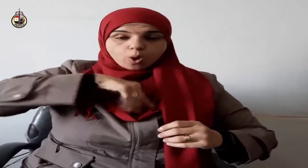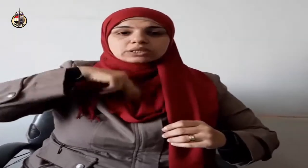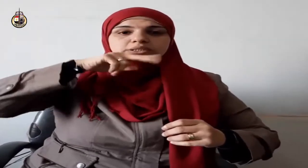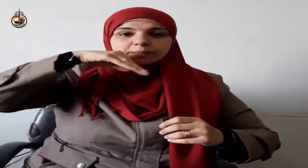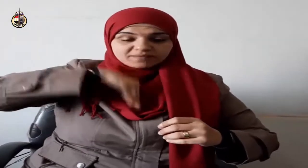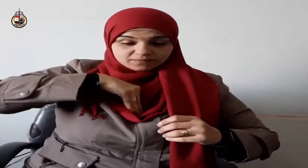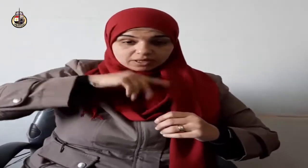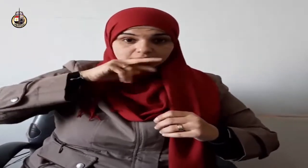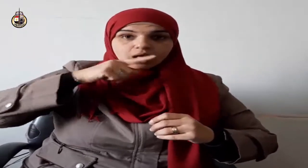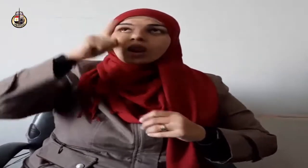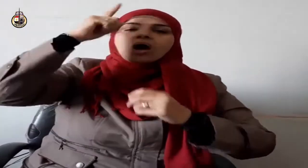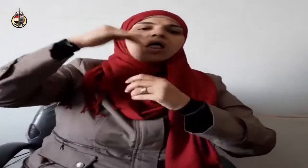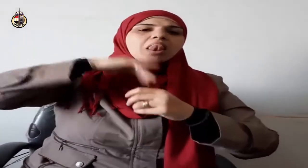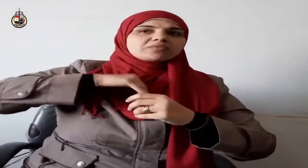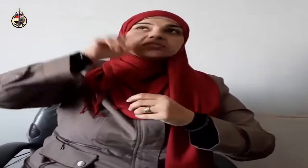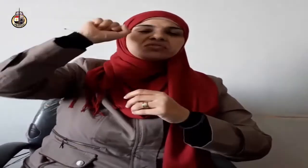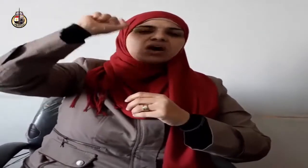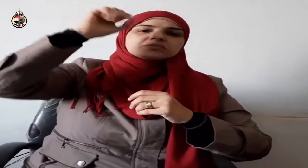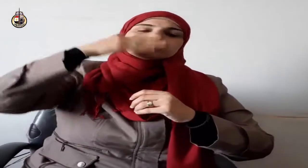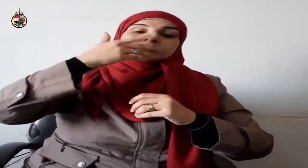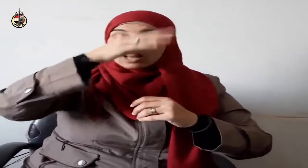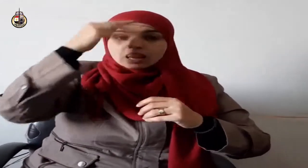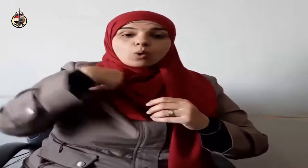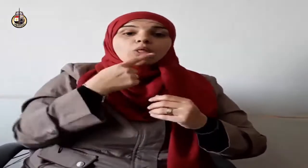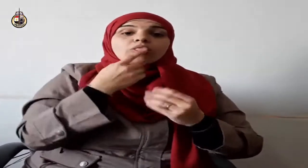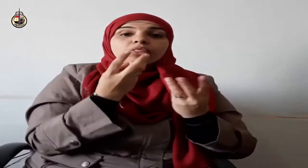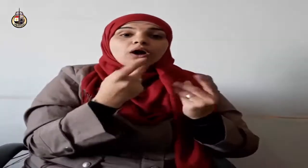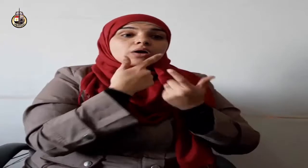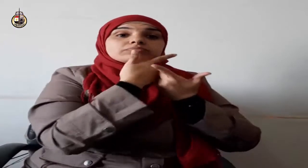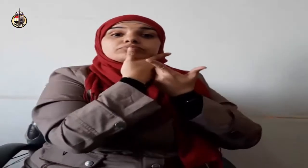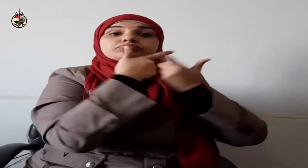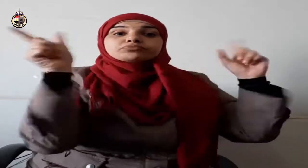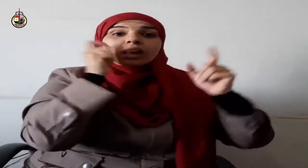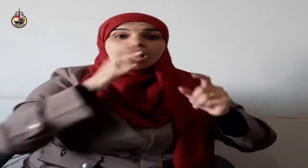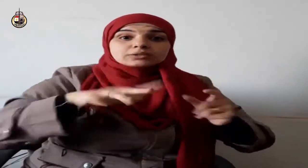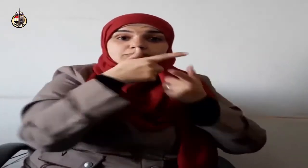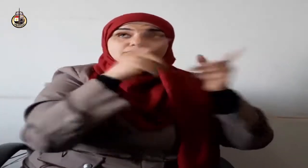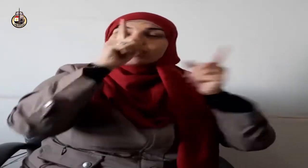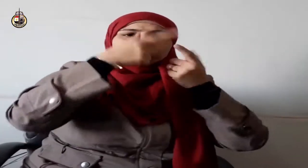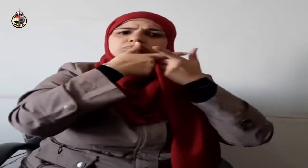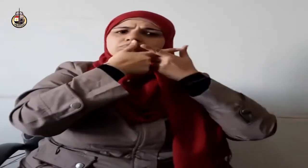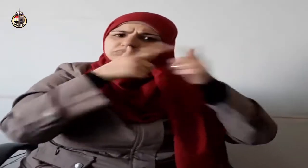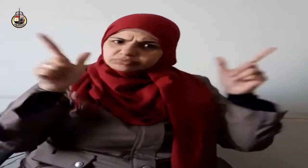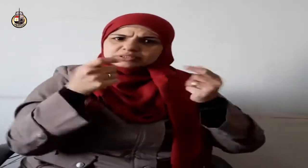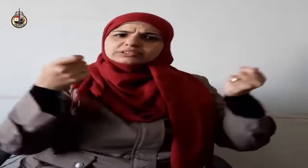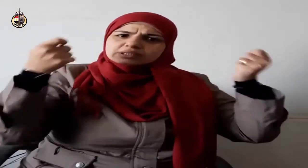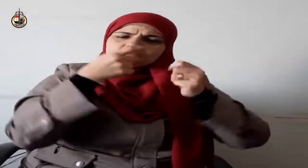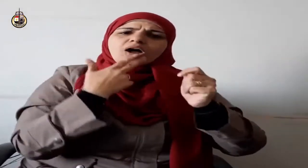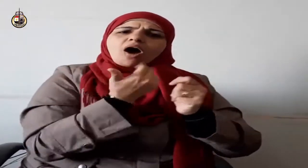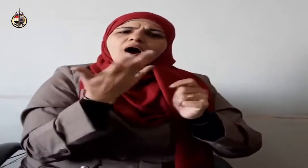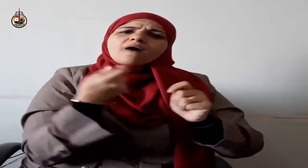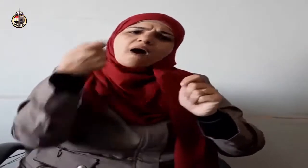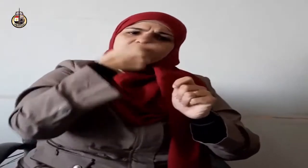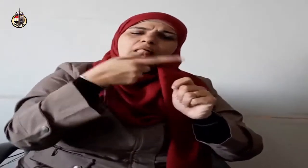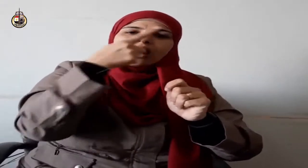فاذكروني أذكركم واشكروا لي ولا تكفرون ويقول صلى الله عليه وسلم